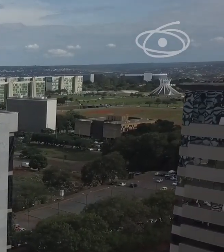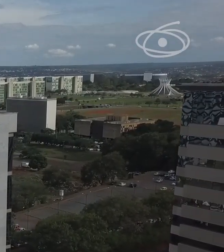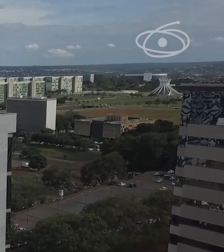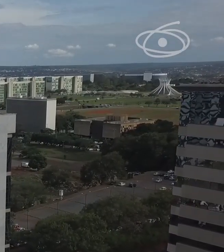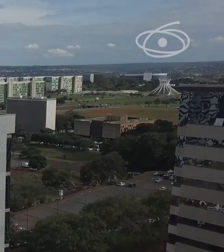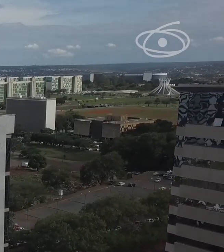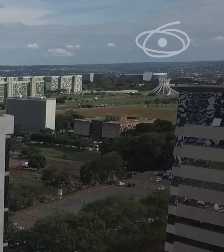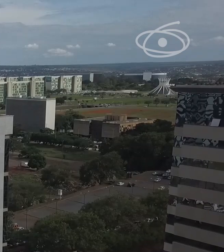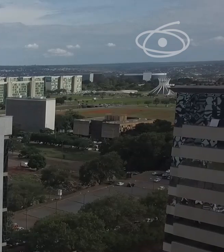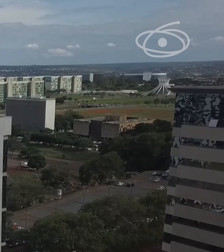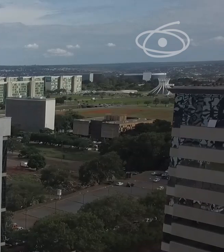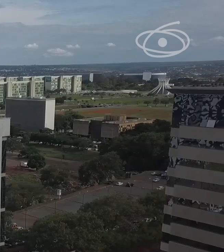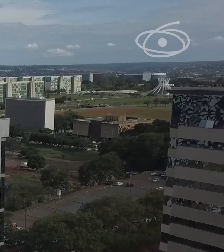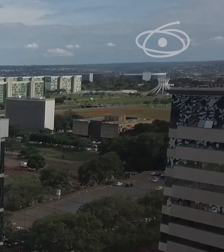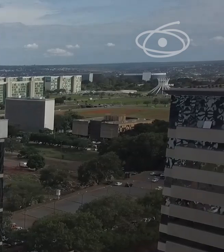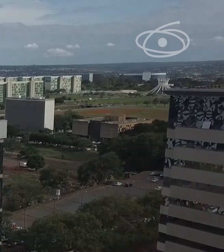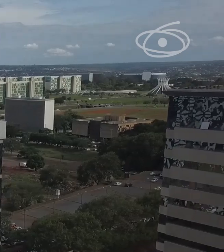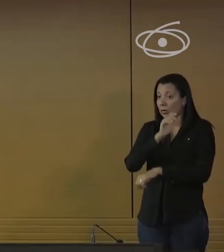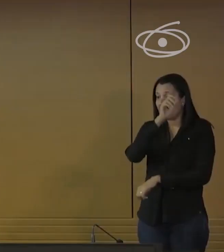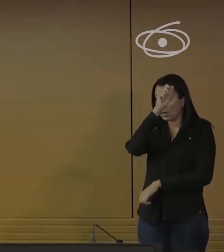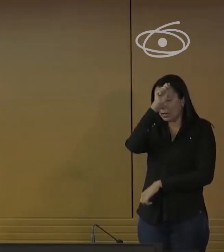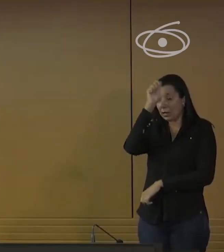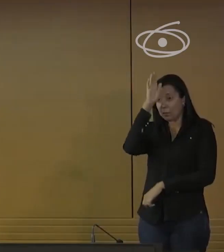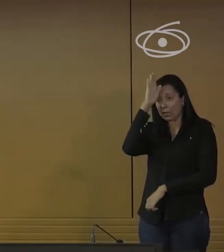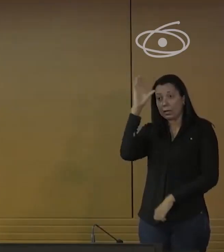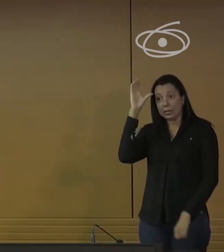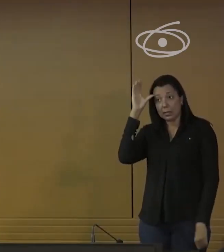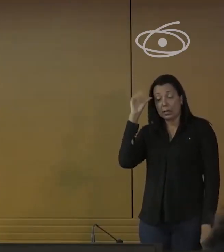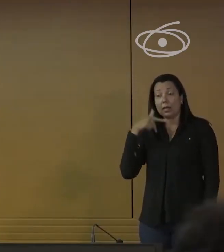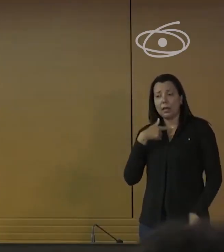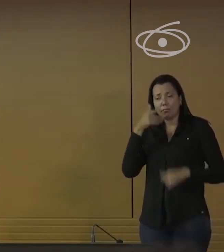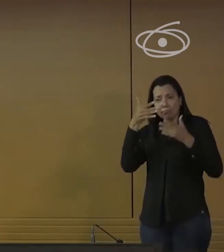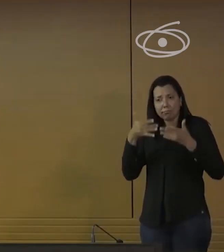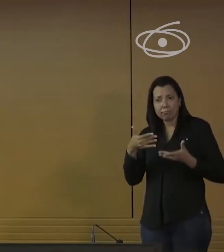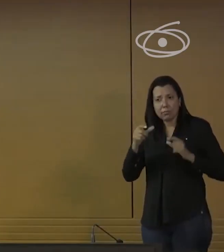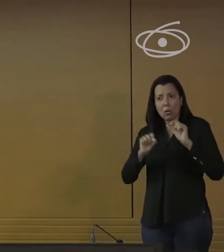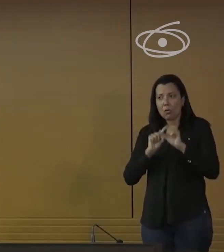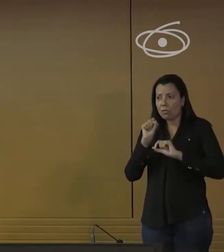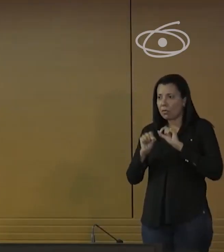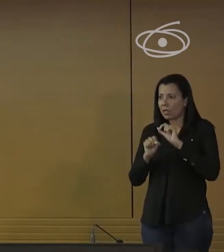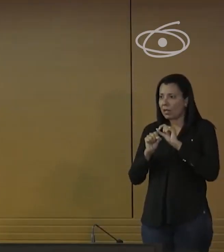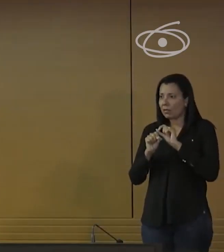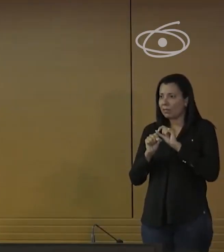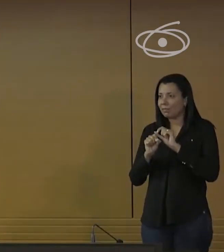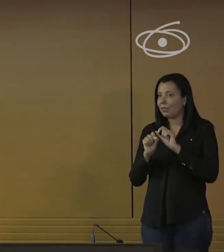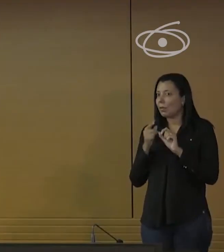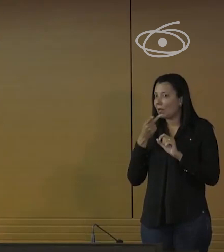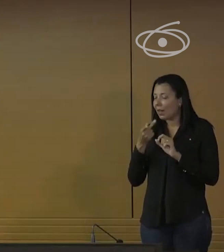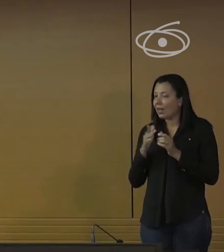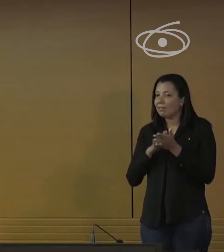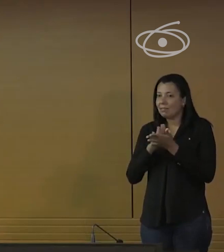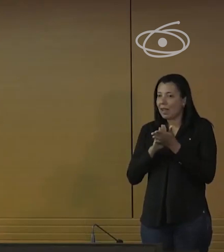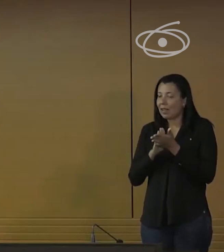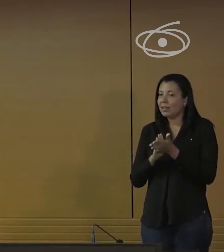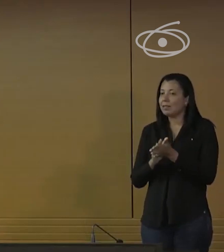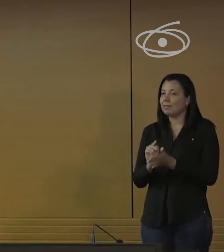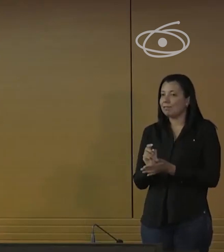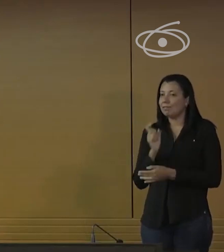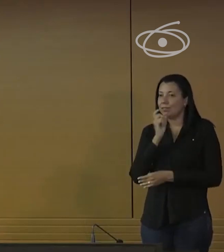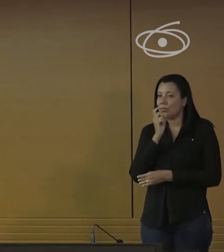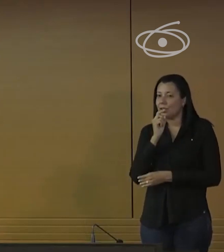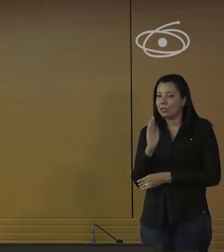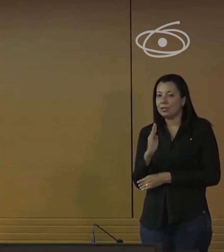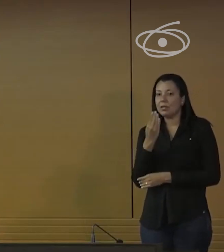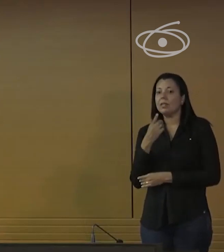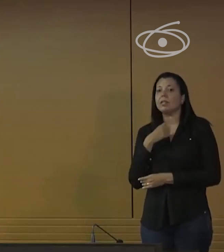estratégia pedagógica inovadora. Eu diria, sem falsa modéstia, que esse